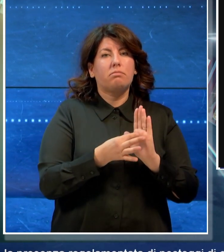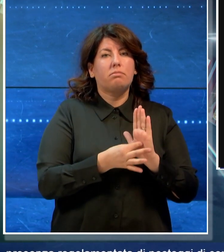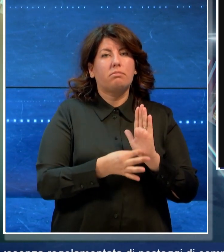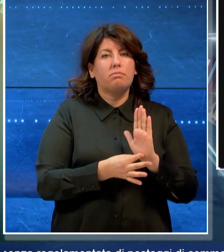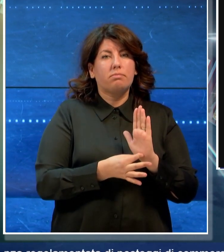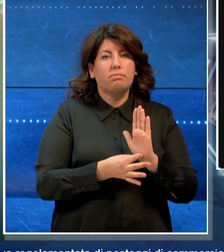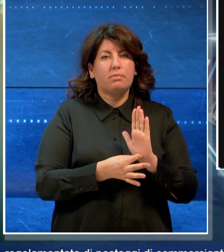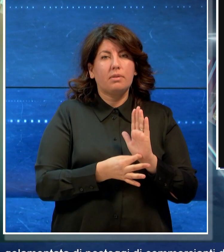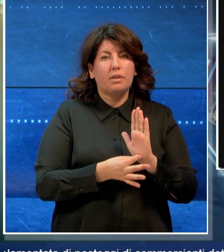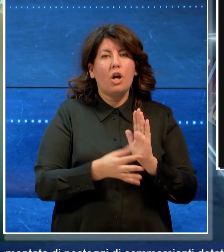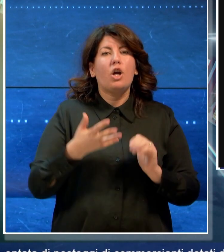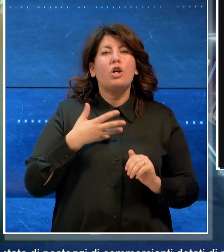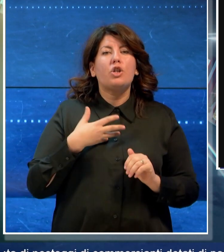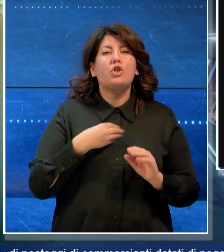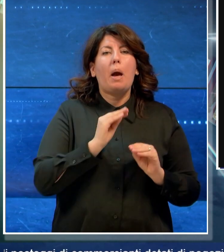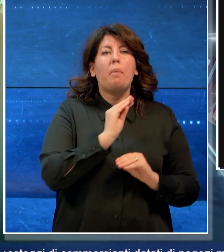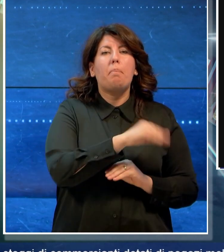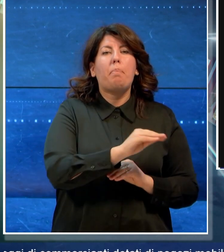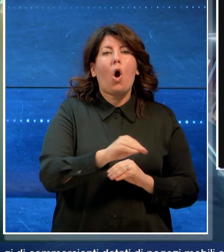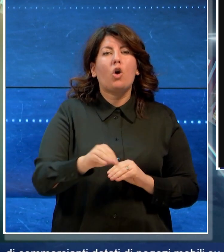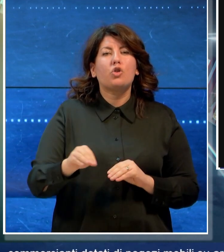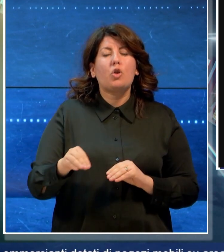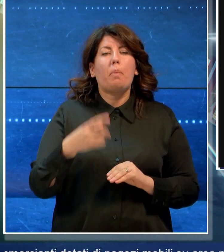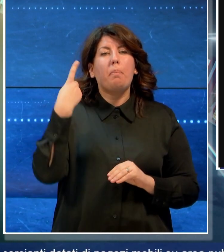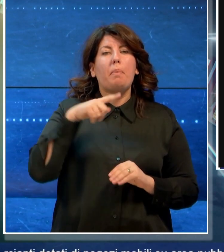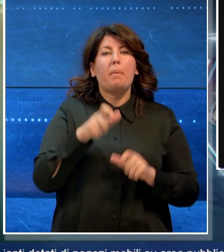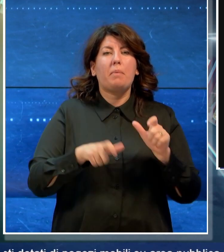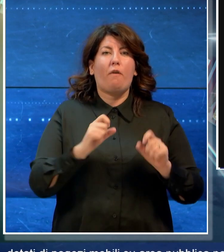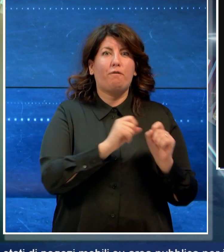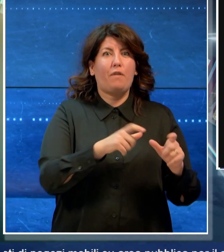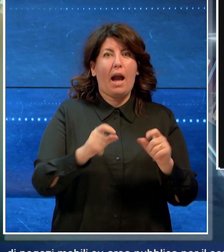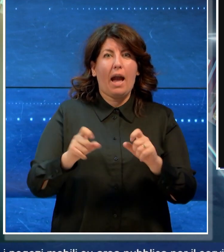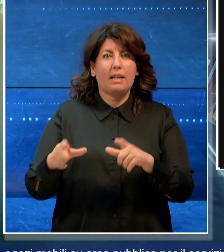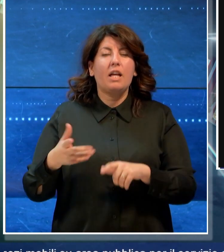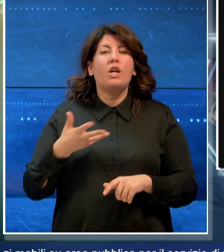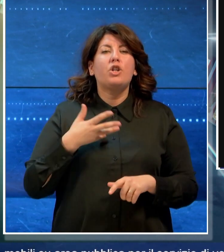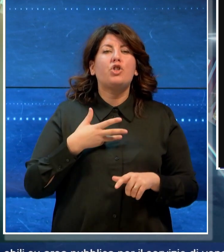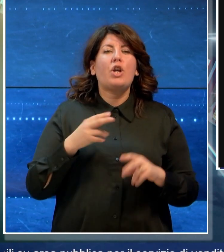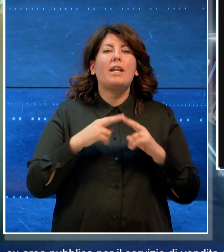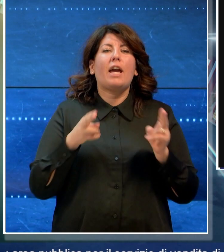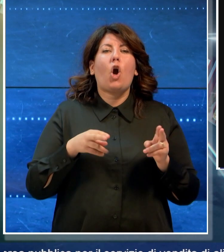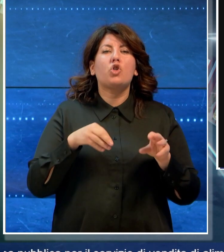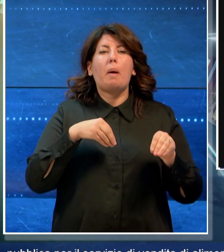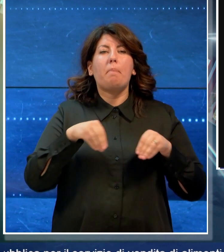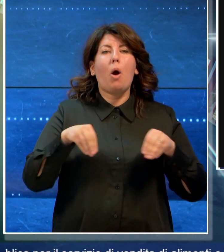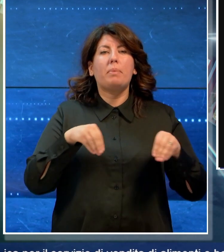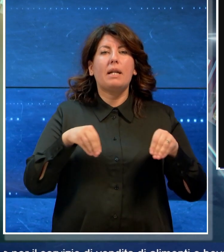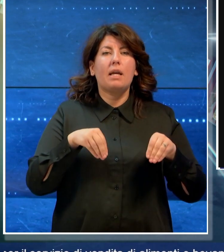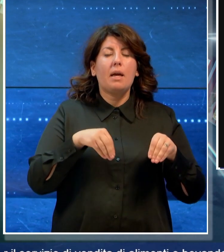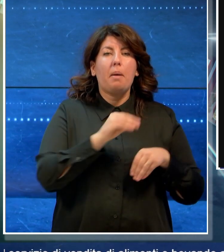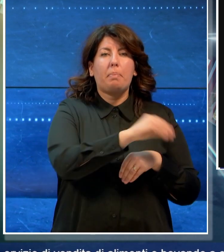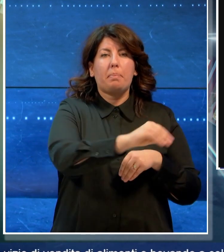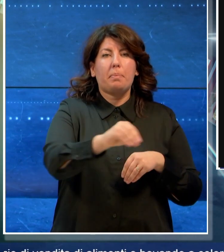di posteggi di commercianti dotati di negozi mobili su area pubblica